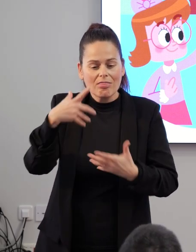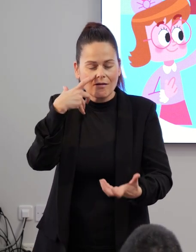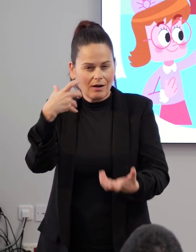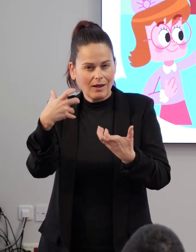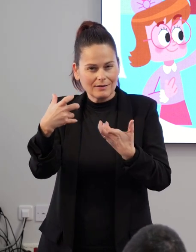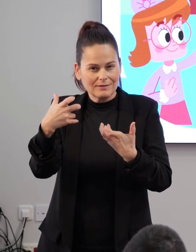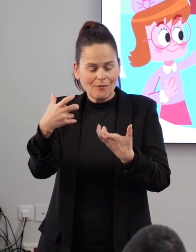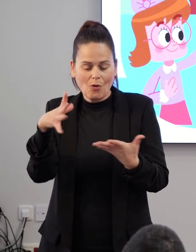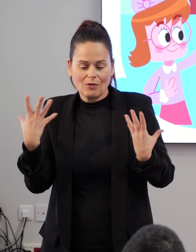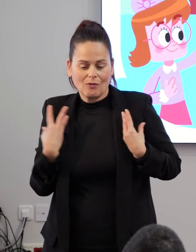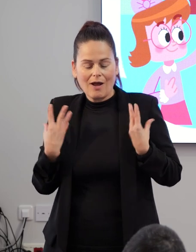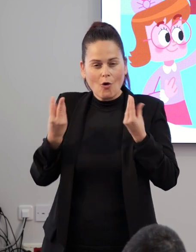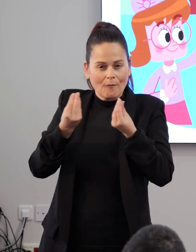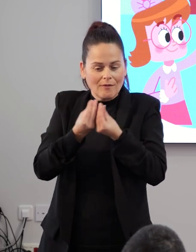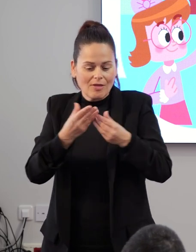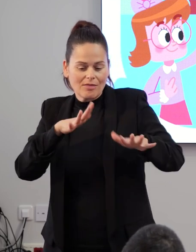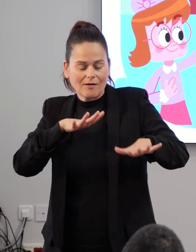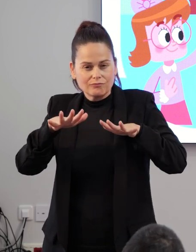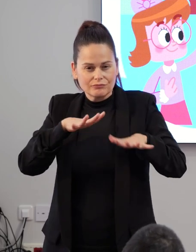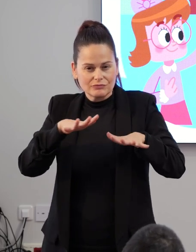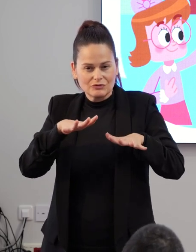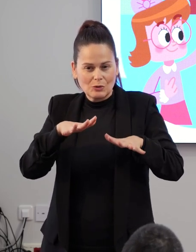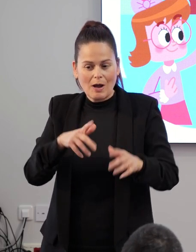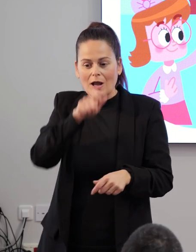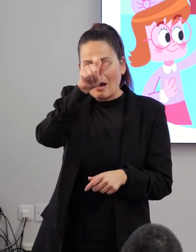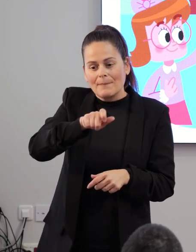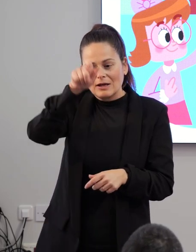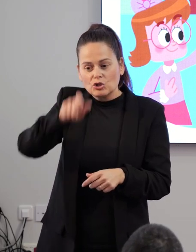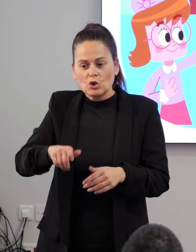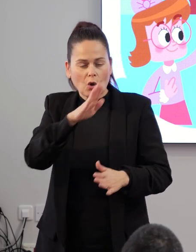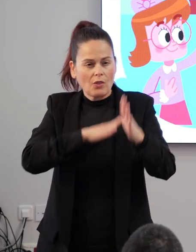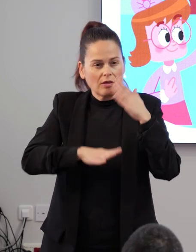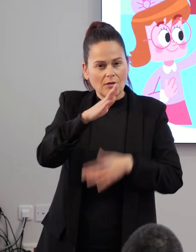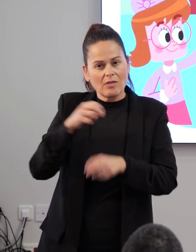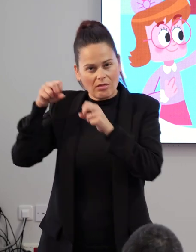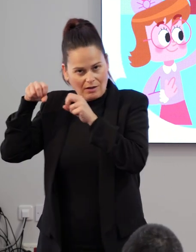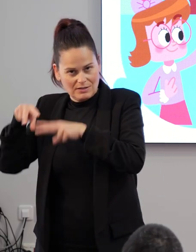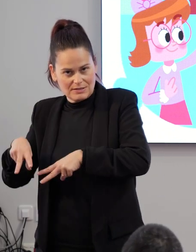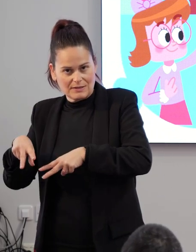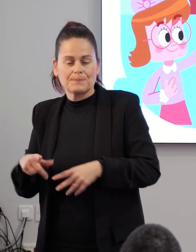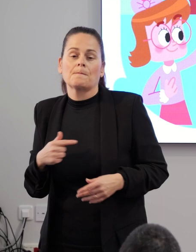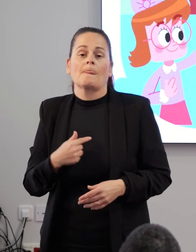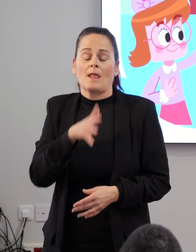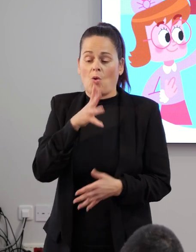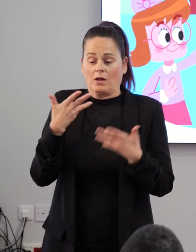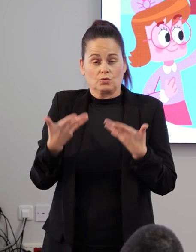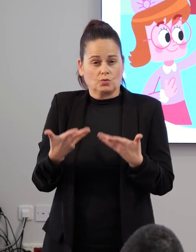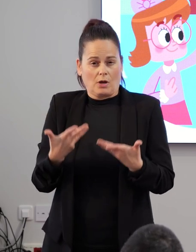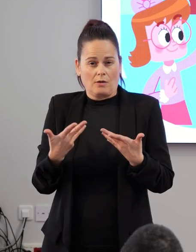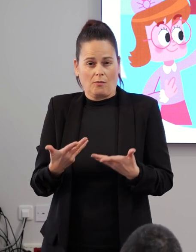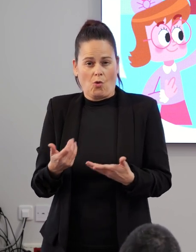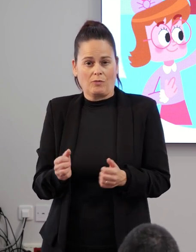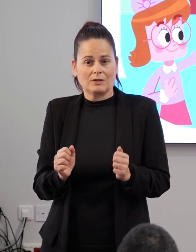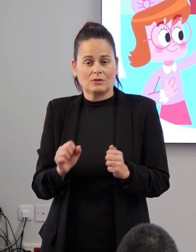artístico y de convivencia activa para personas con y sin discapacidad. Actualmente contamos con un total de